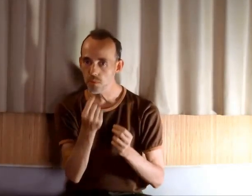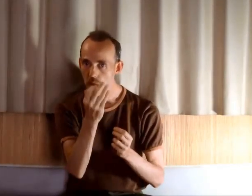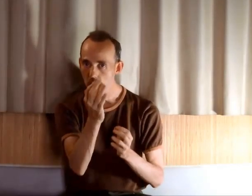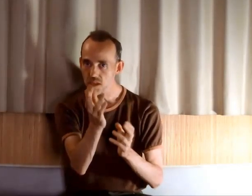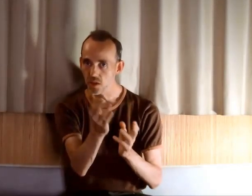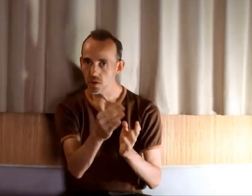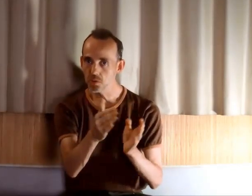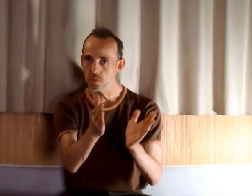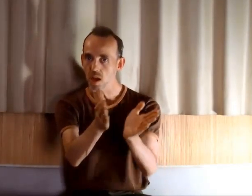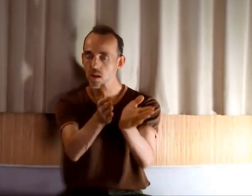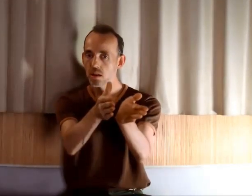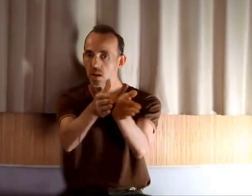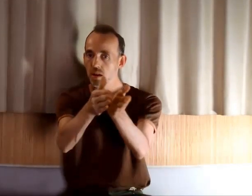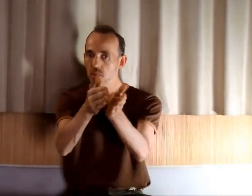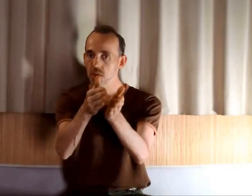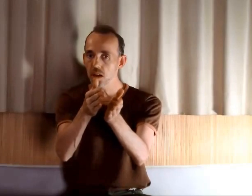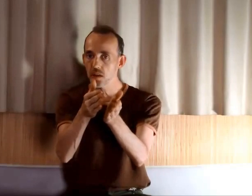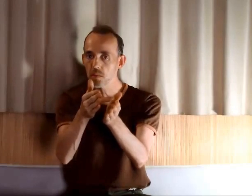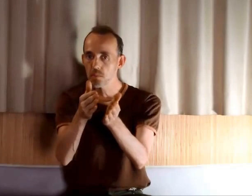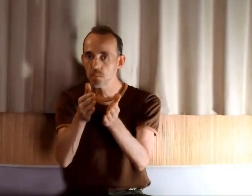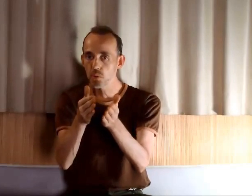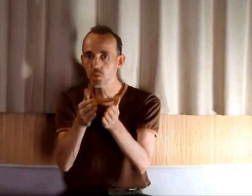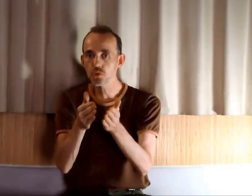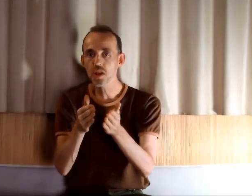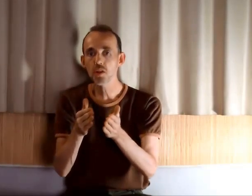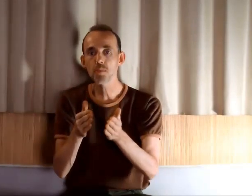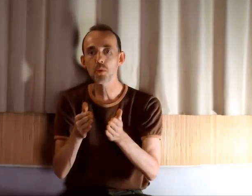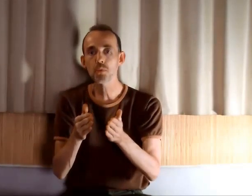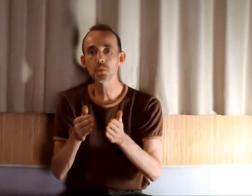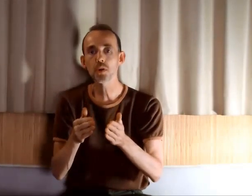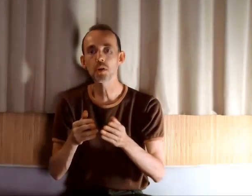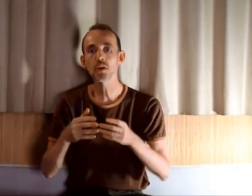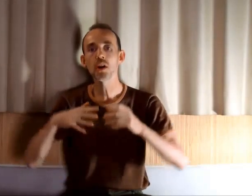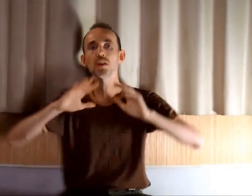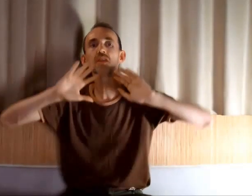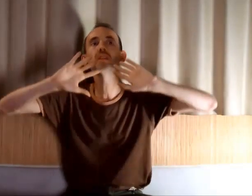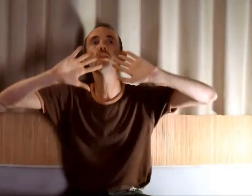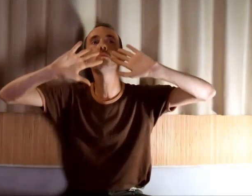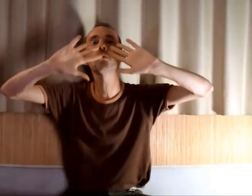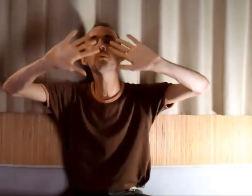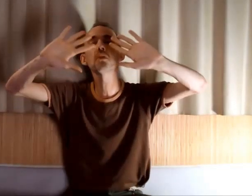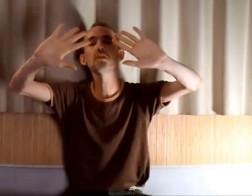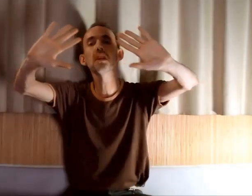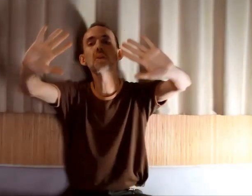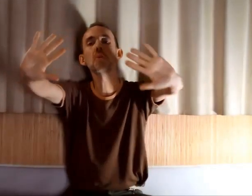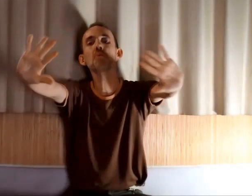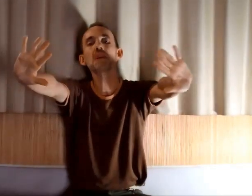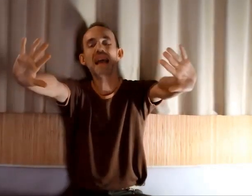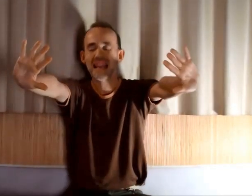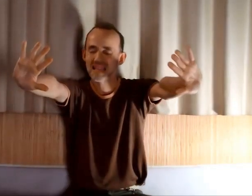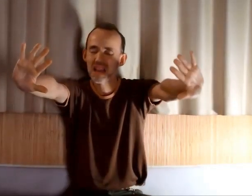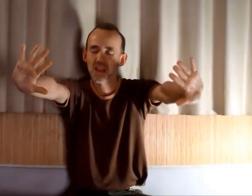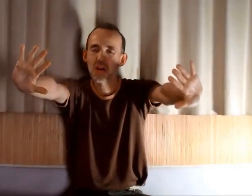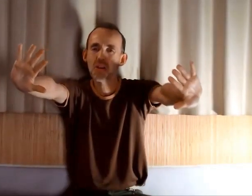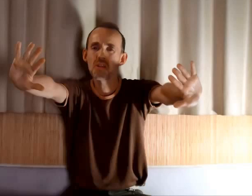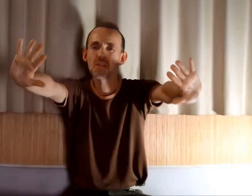voir ce qui relie tout ça, vous allez plonger dans la profondeur, quitter le monde des causes extérieures,